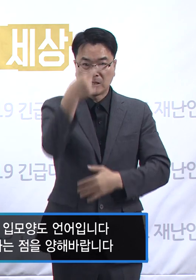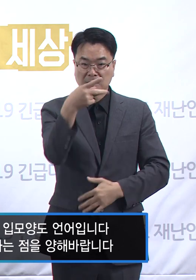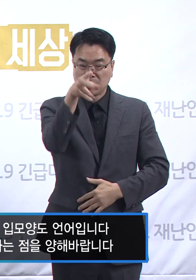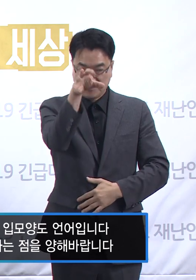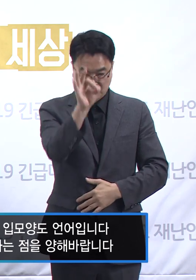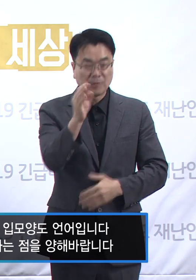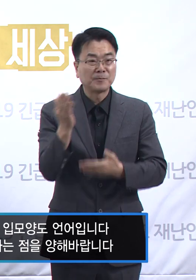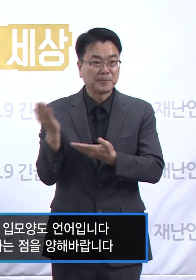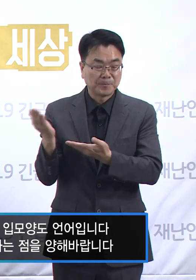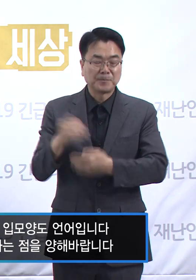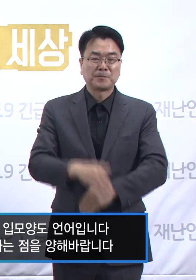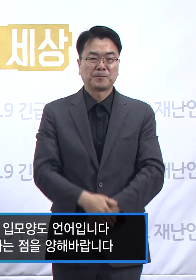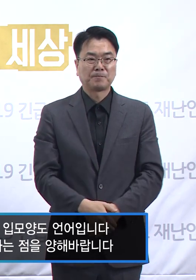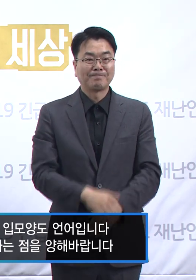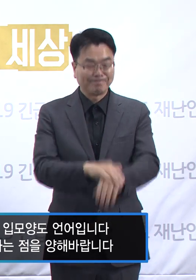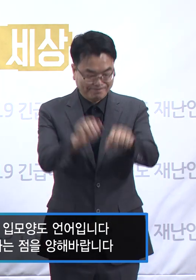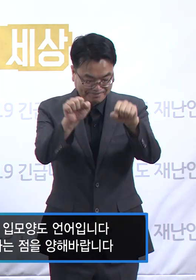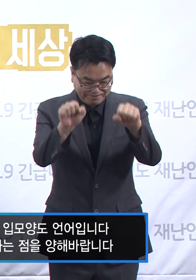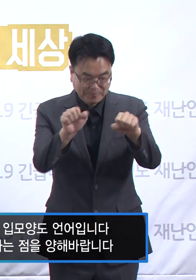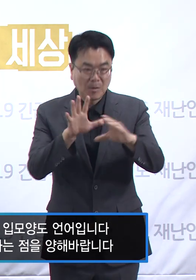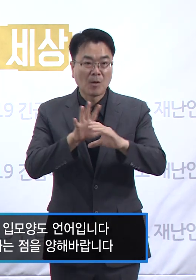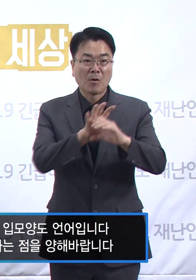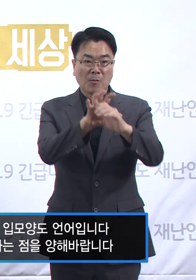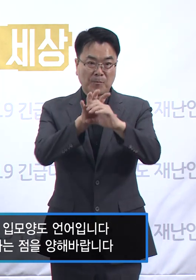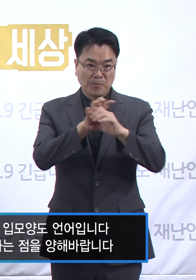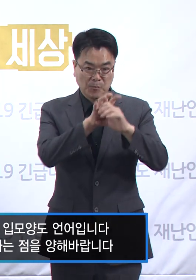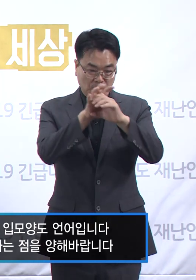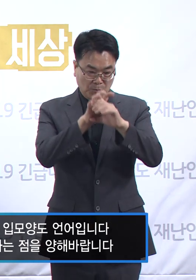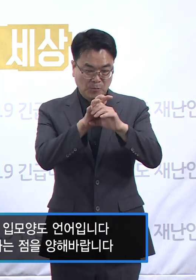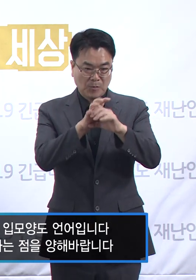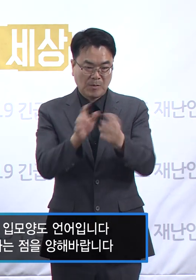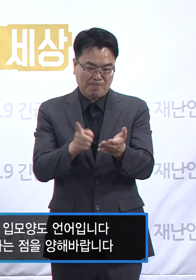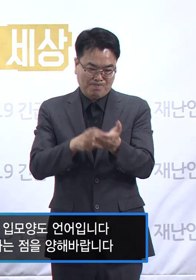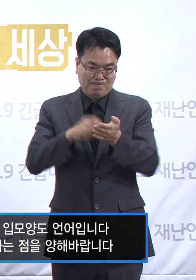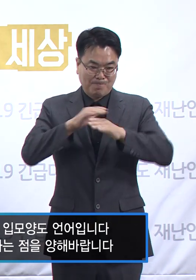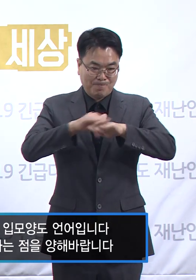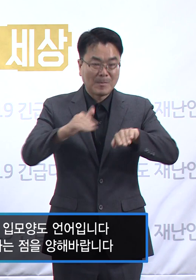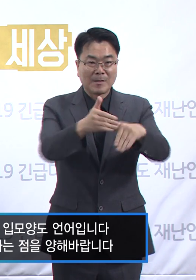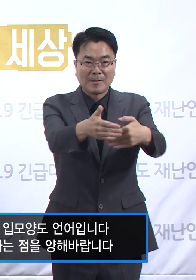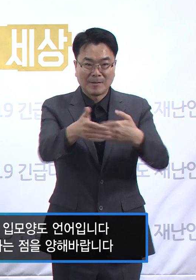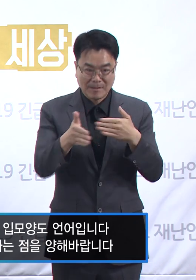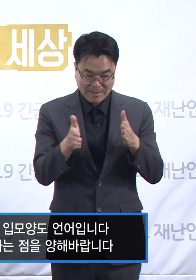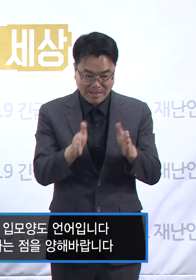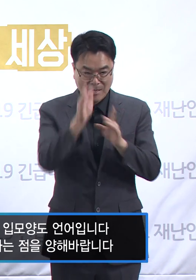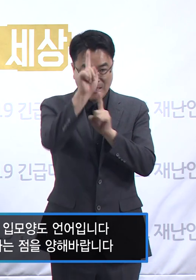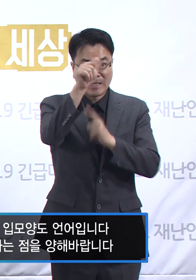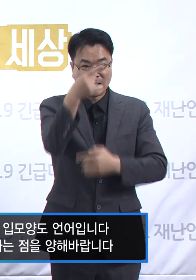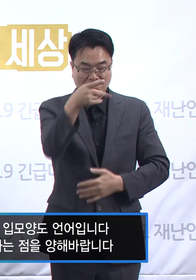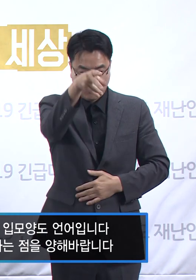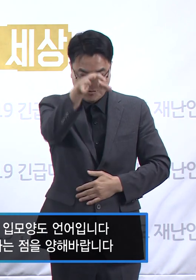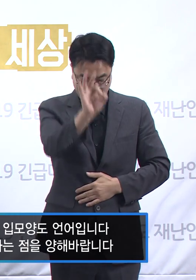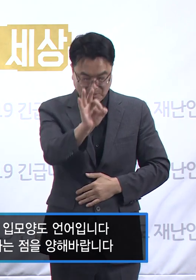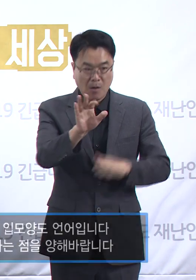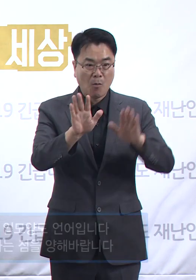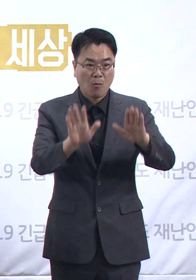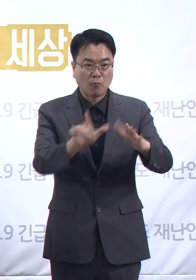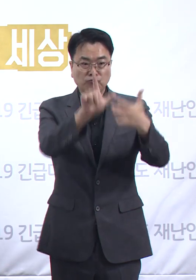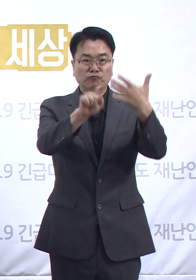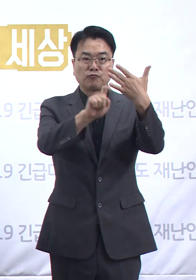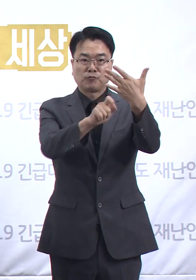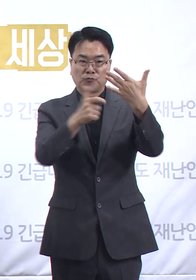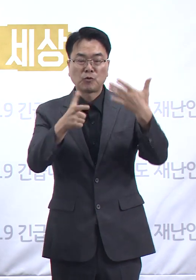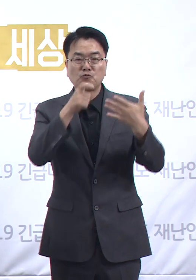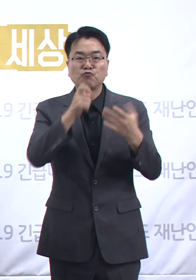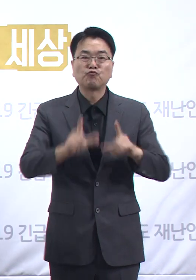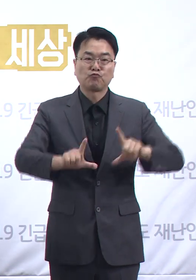안녕하십니까. 경기도 코로나19 긴급대책단 이희영입니다. 9월 16일 수요일 경기도 코로나19